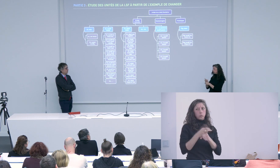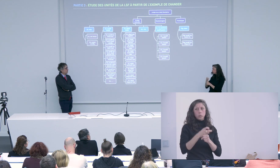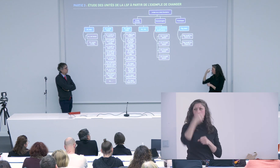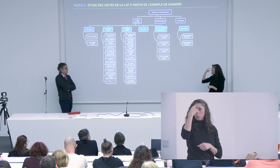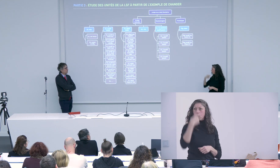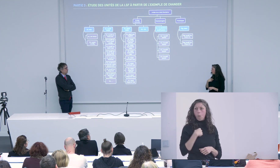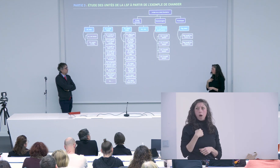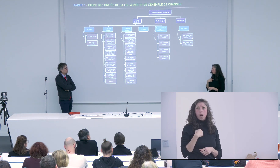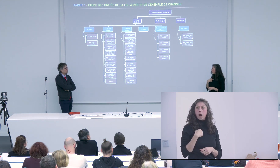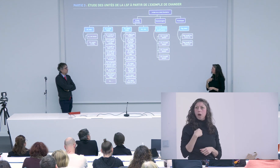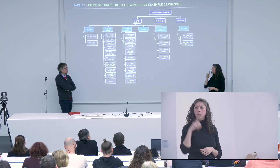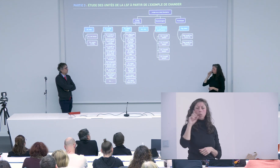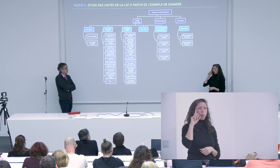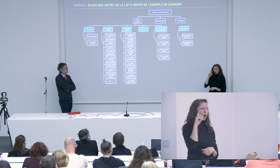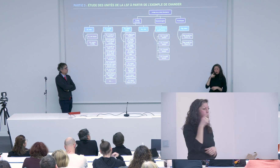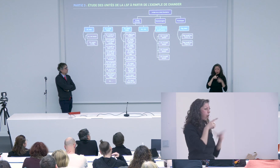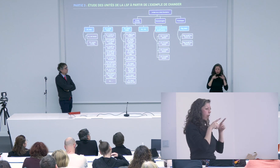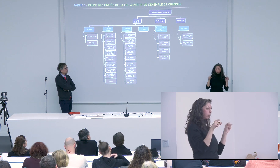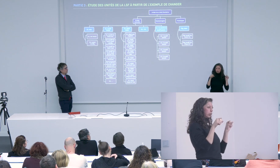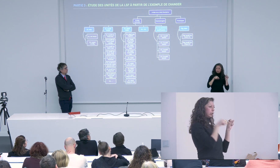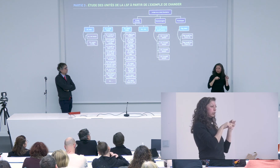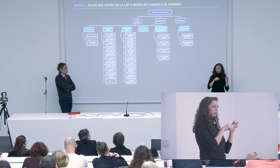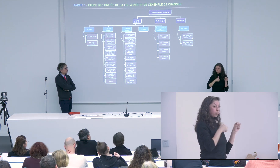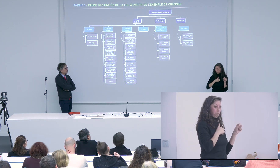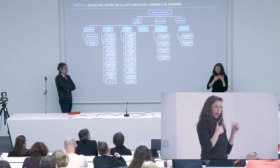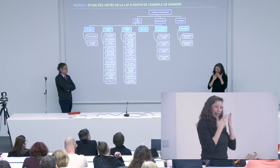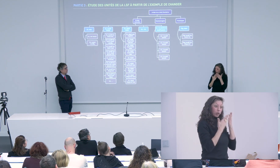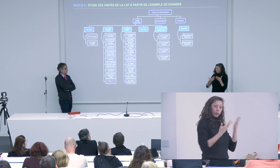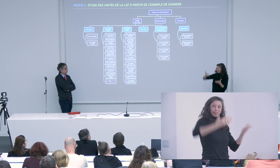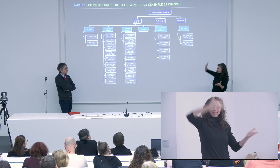puisque depuis que j'ai repris les études en master pour moi c'était très dur cette reprise d'études